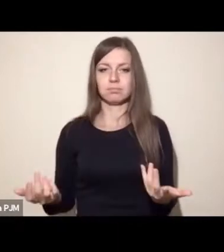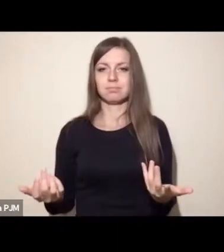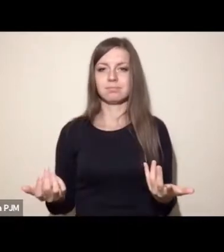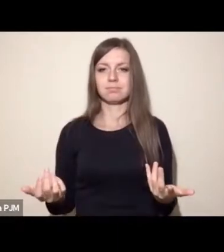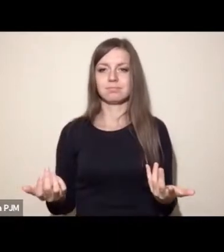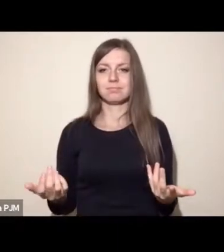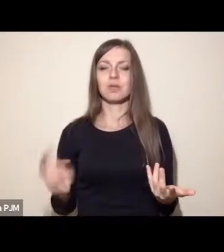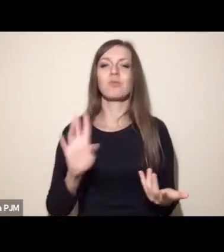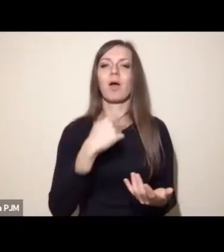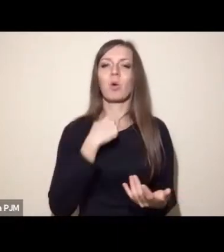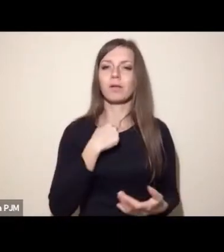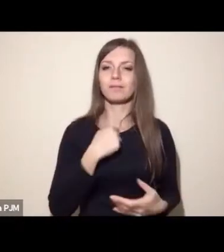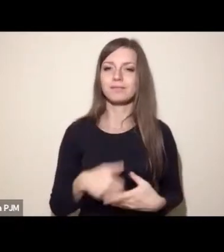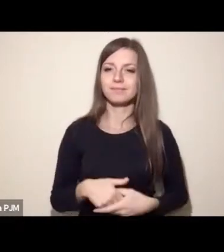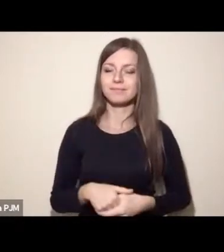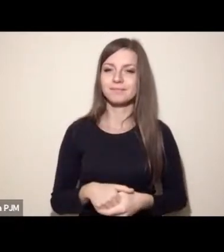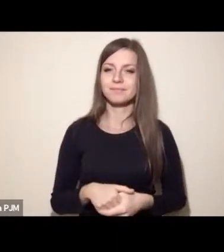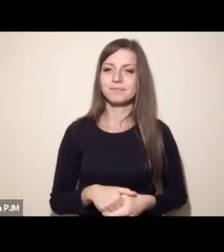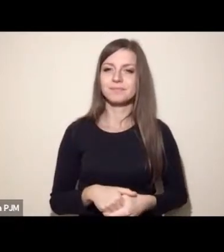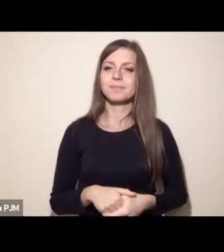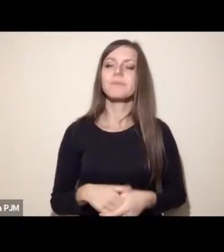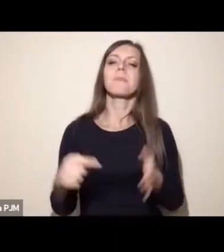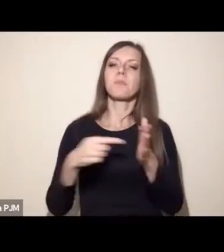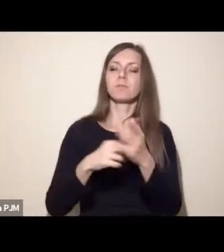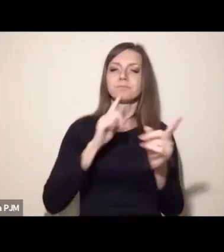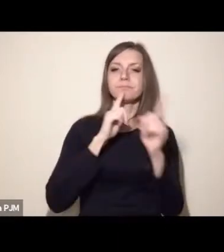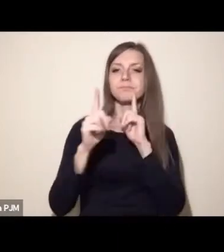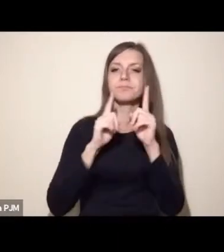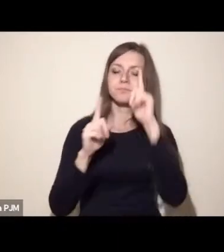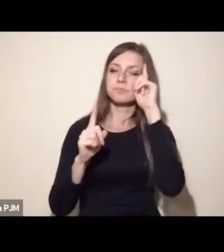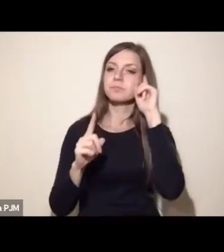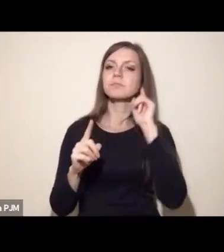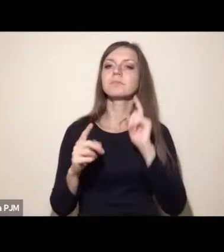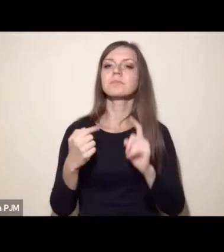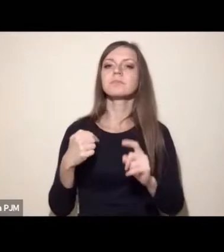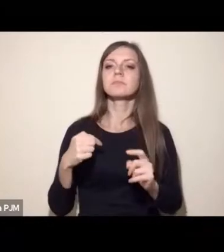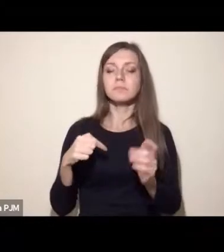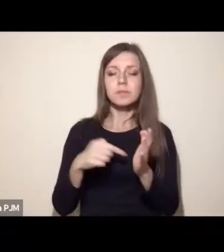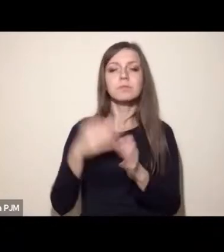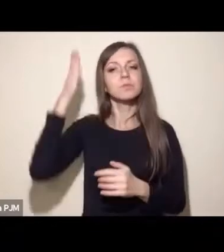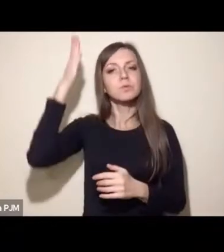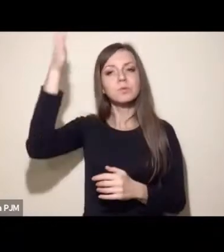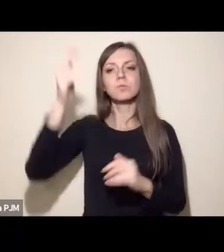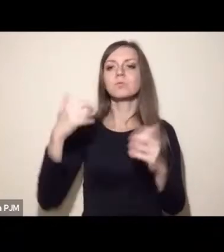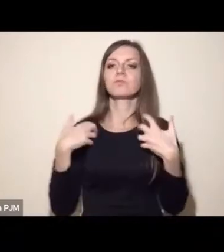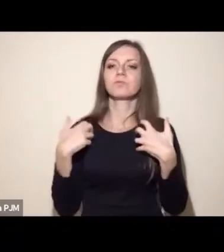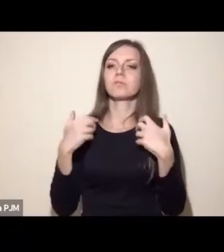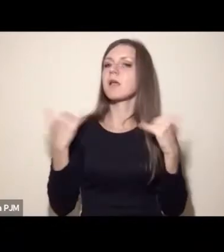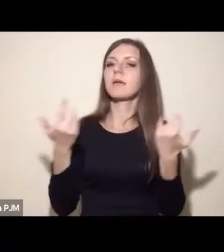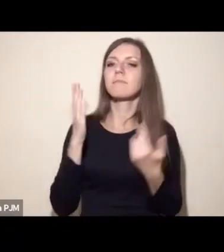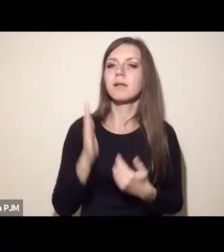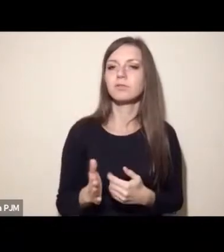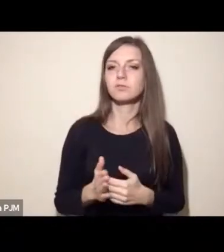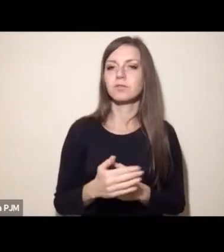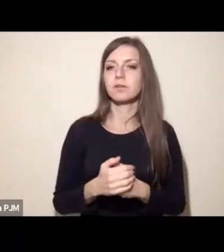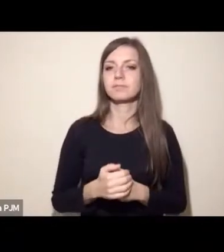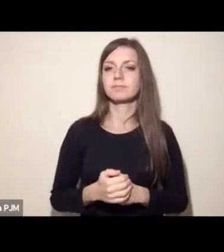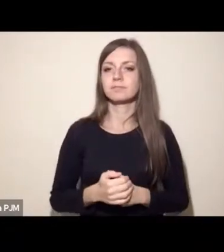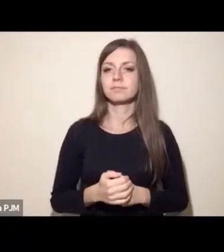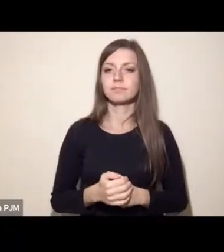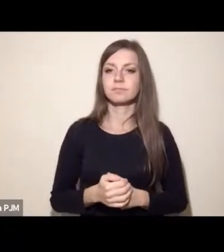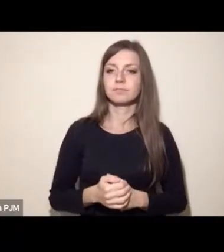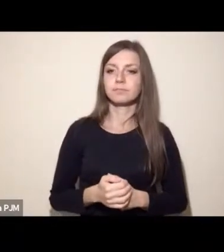kwestia tego, o czym dzisiaj rozmawiamy, czyli fundamentalna sprawa naszej przyszłości i życia takiego, jakie znamy.